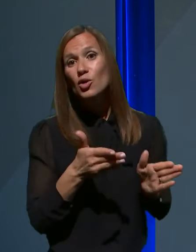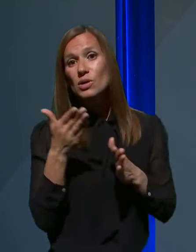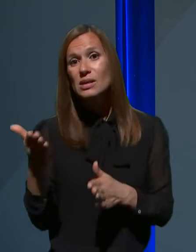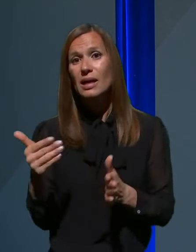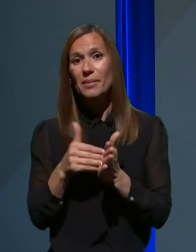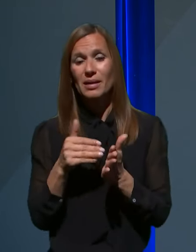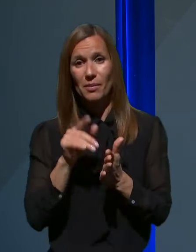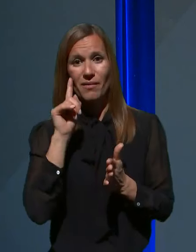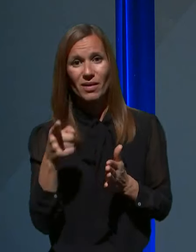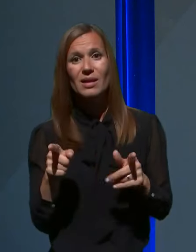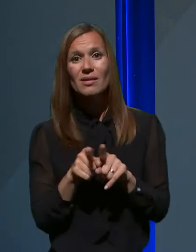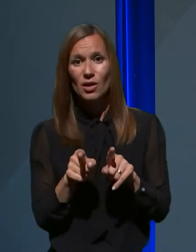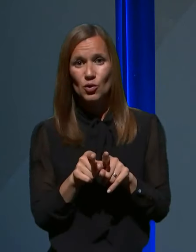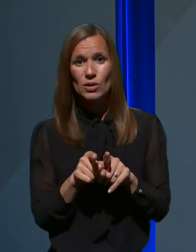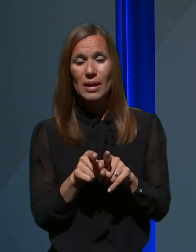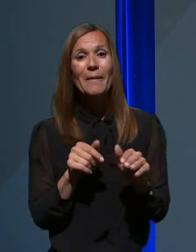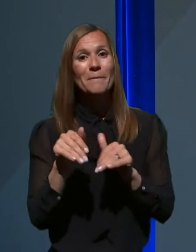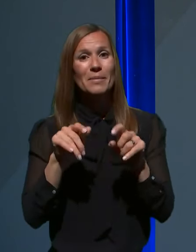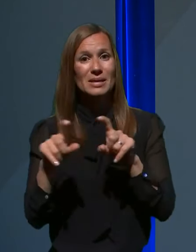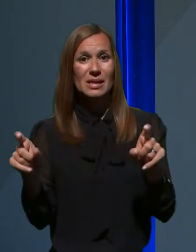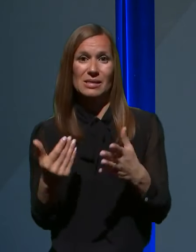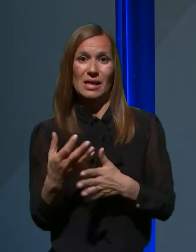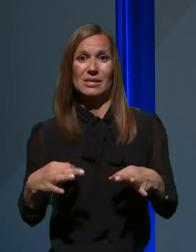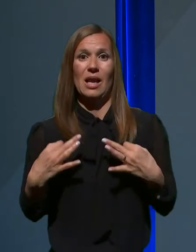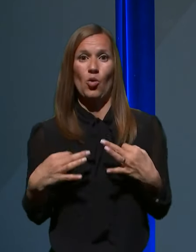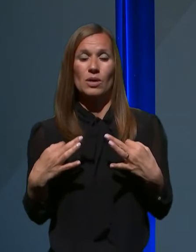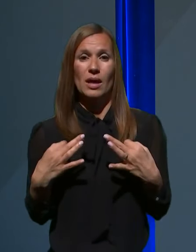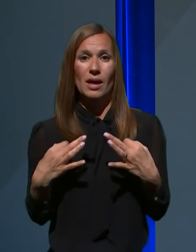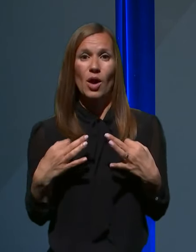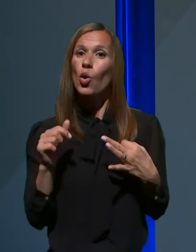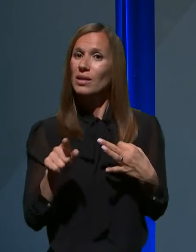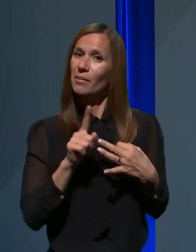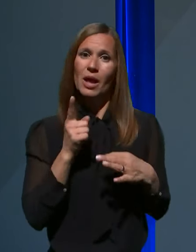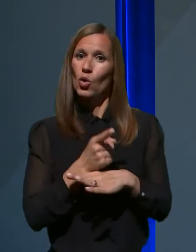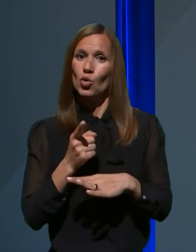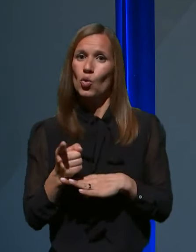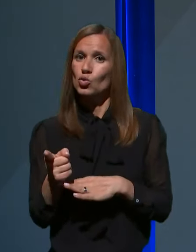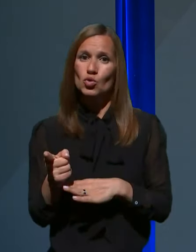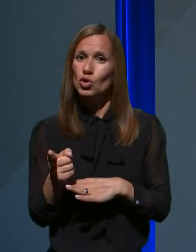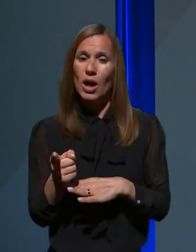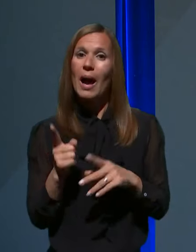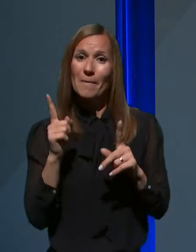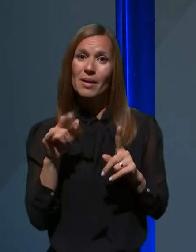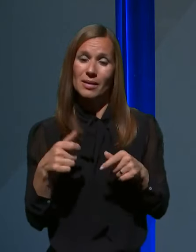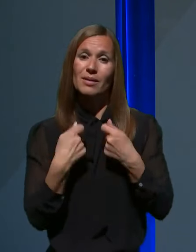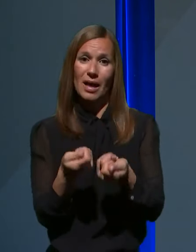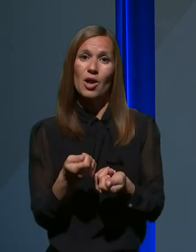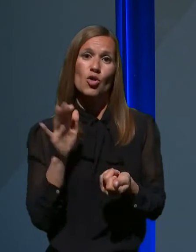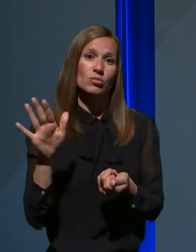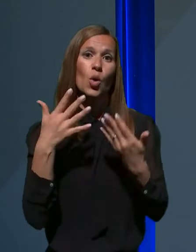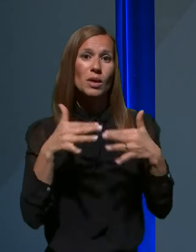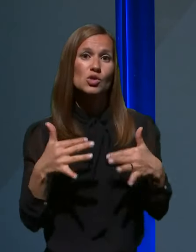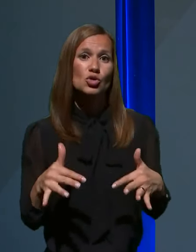vedeti, da tudi Ministrstvo za zdravje, sveda o tem ne odloča, je pa dalo svojo obrazložitev